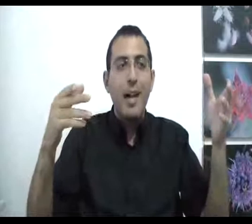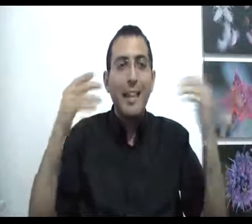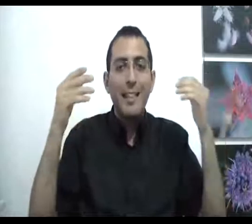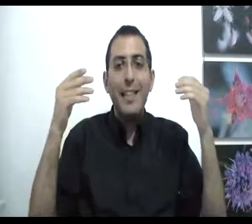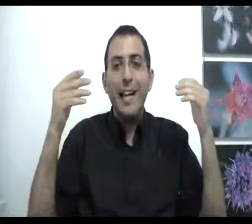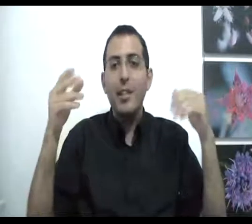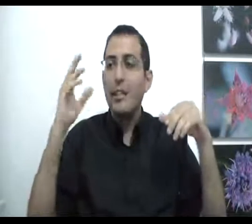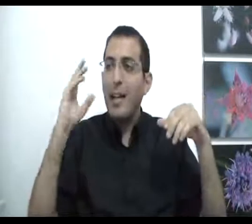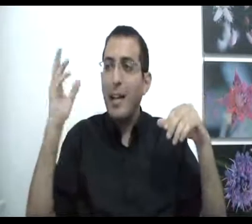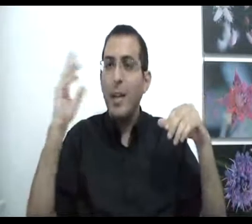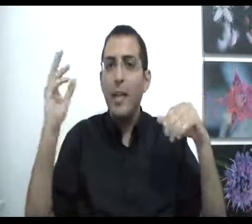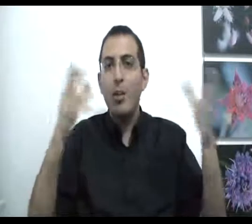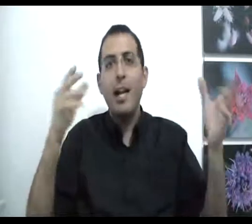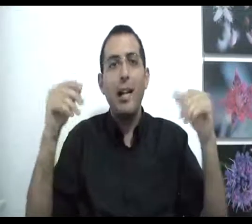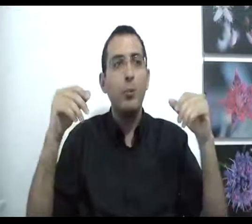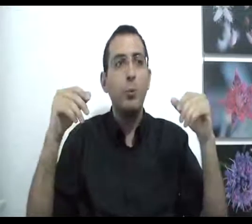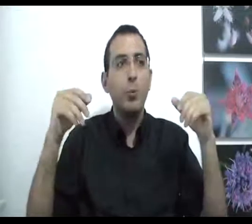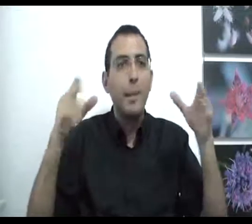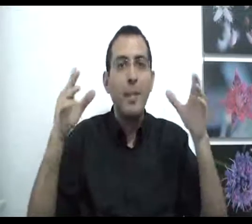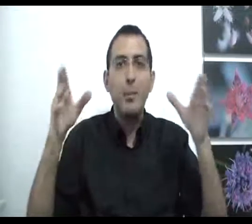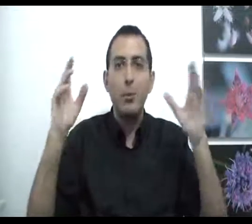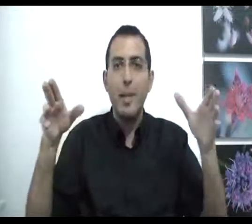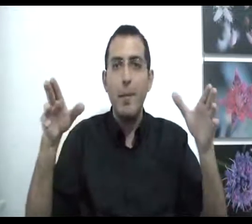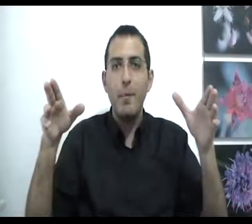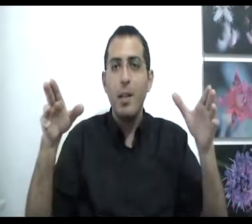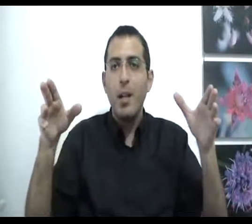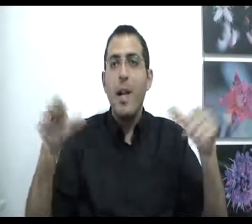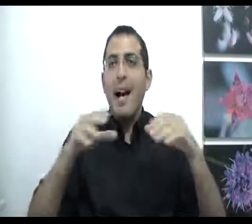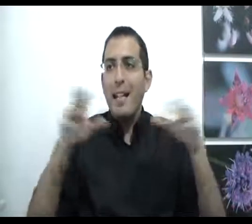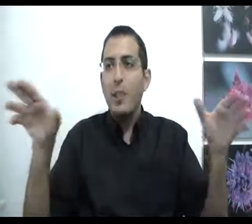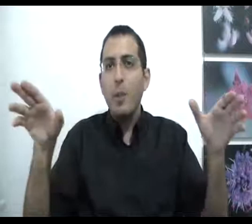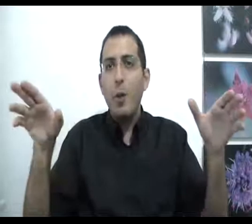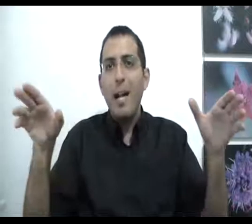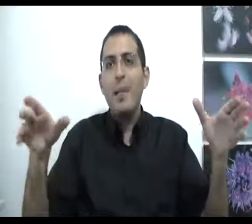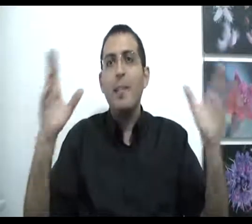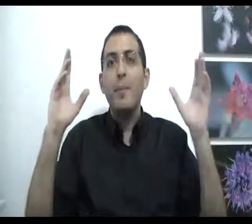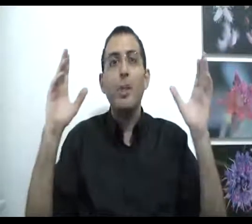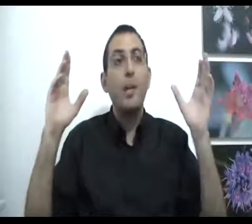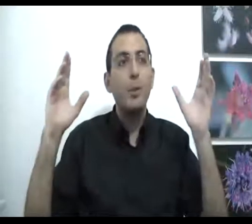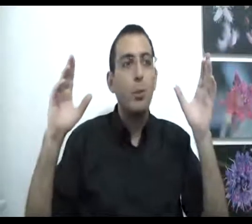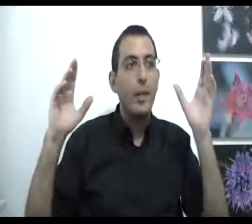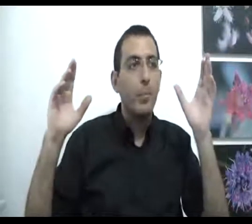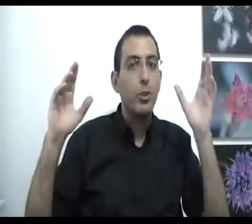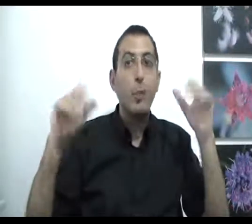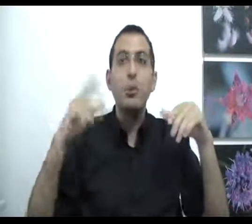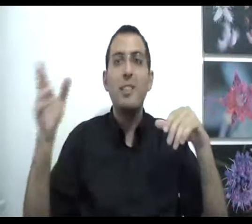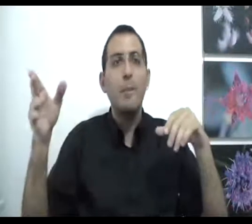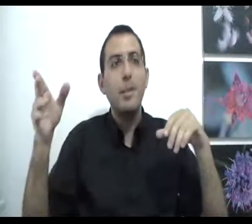עד כדי כך כשאתה חכם הכי גדול נראה לך שהוא משוגע בבית המשוגעים האנשים הנורמליים נדמה שהם משוגעים כשמישהו יוצא בבית